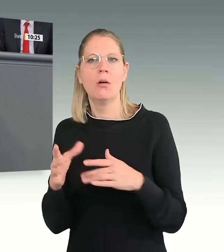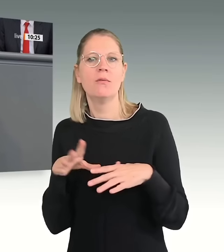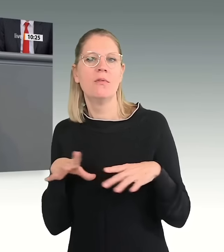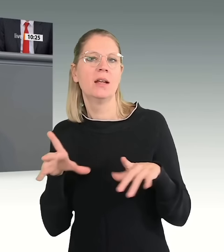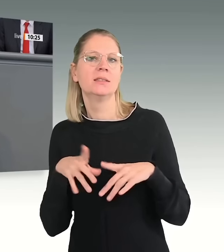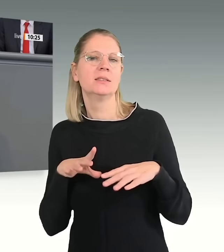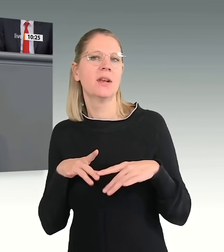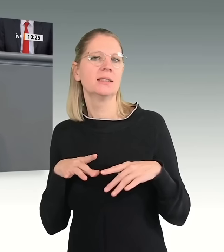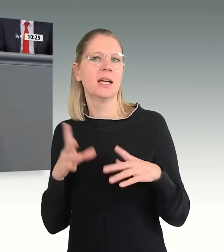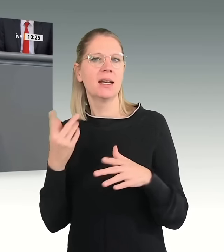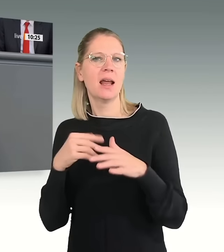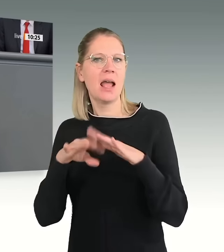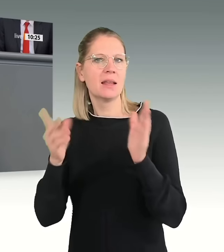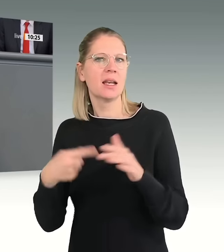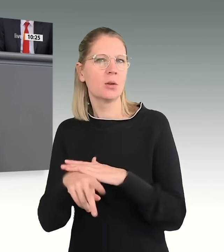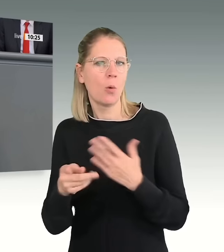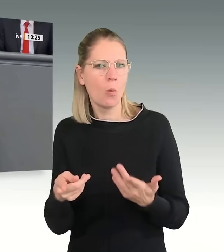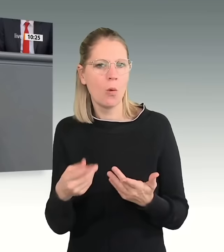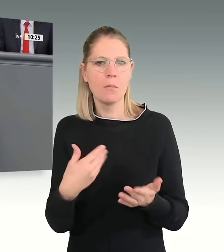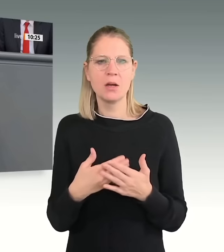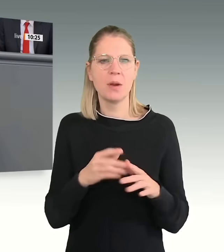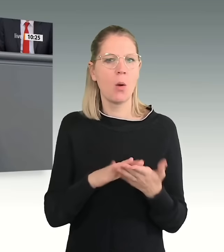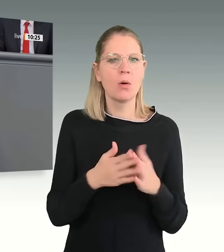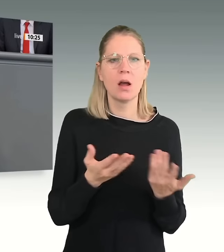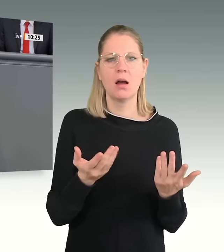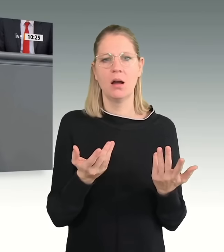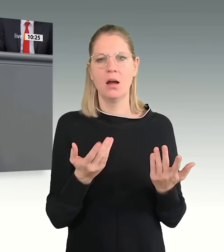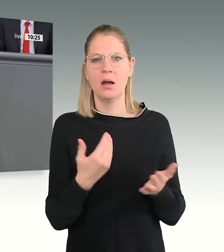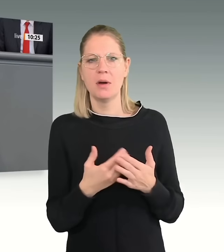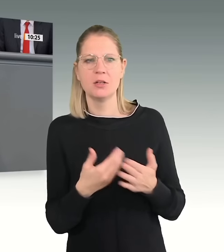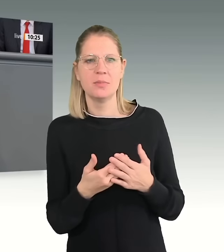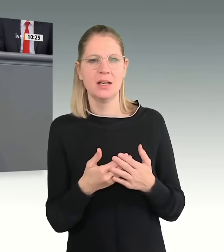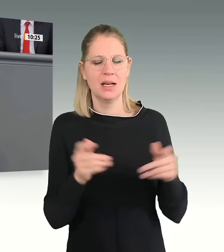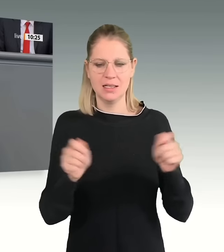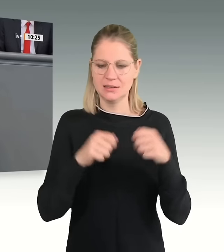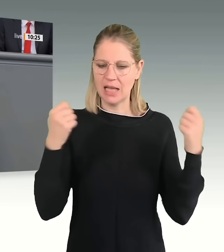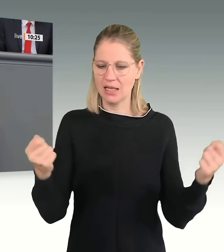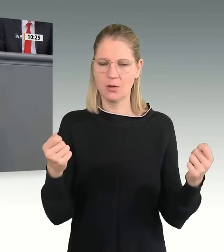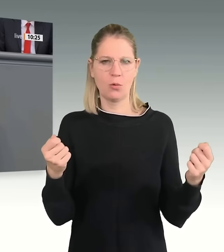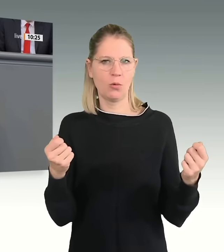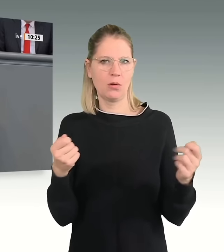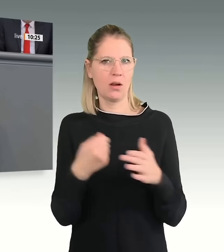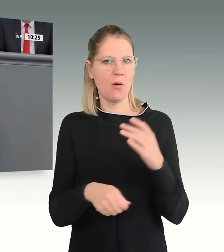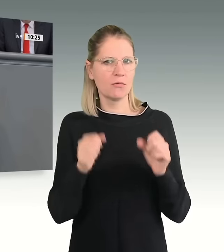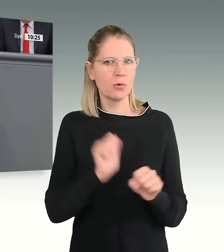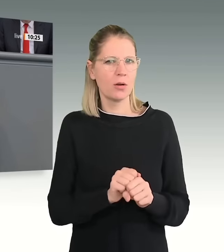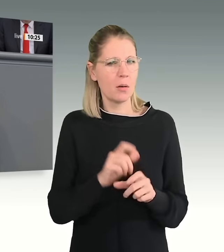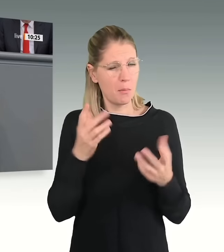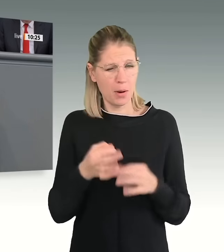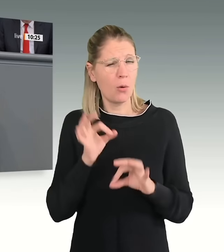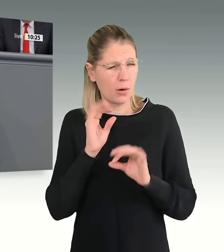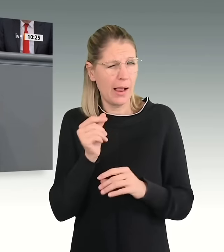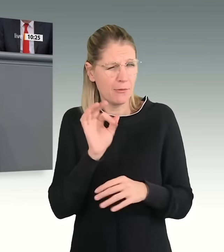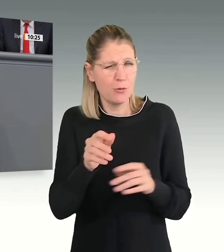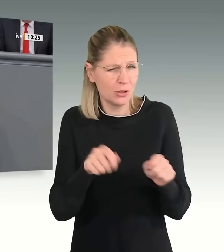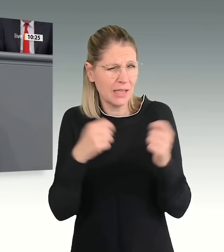Zeitschriften oder vieles mehr in diesen Bereichen, wenn Sie nicht einmal Deutsch sprechen können. Also das zeigt doch an dieser